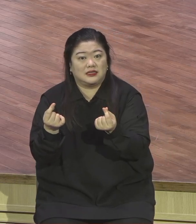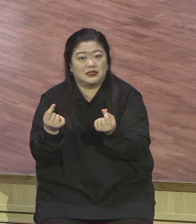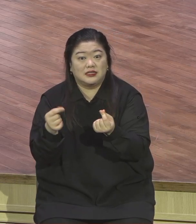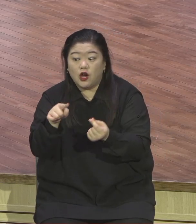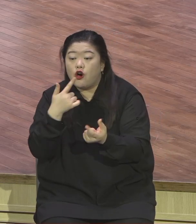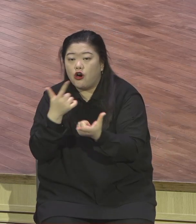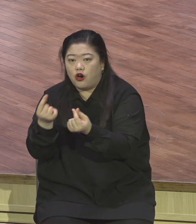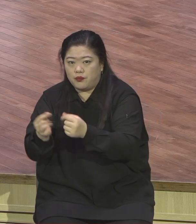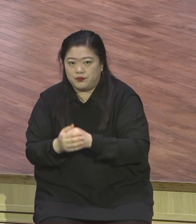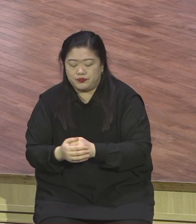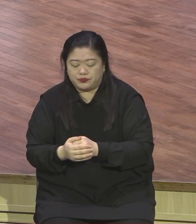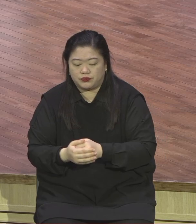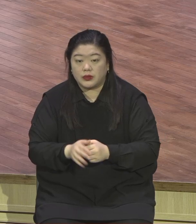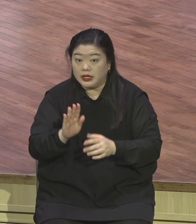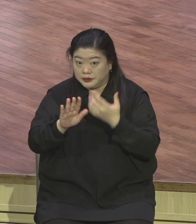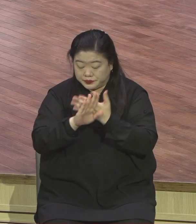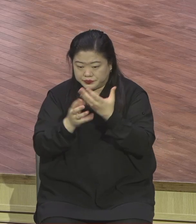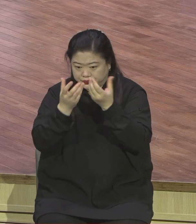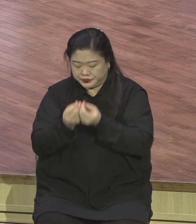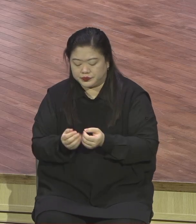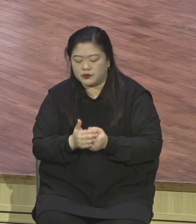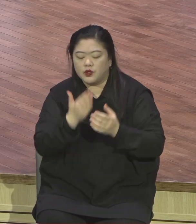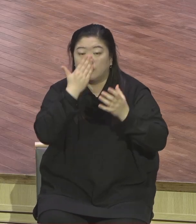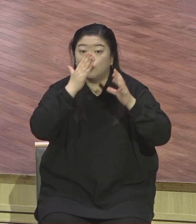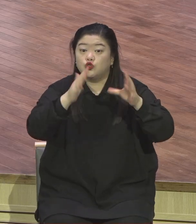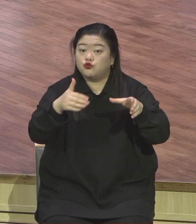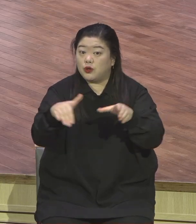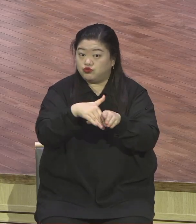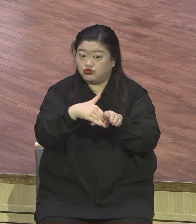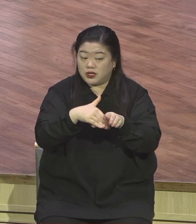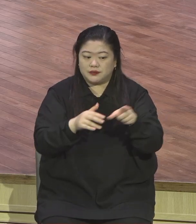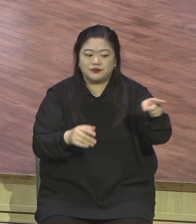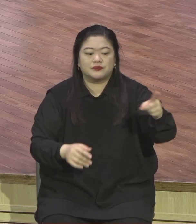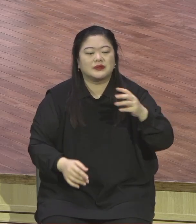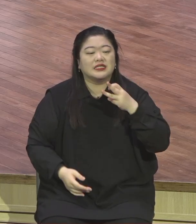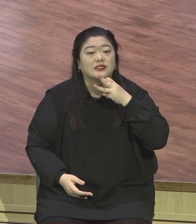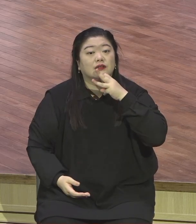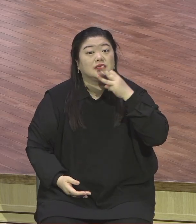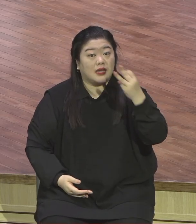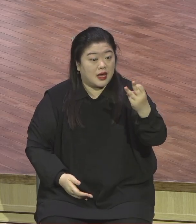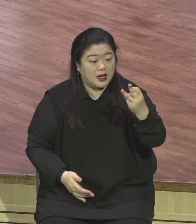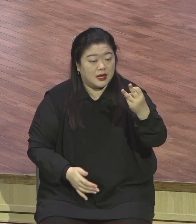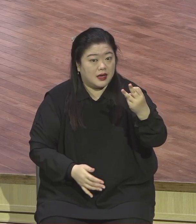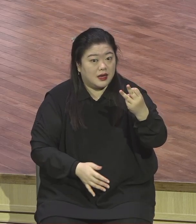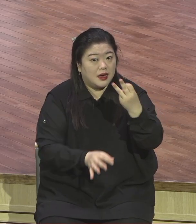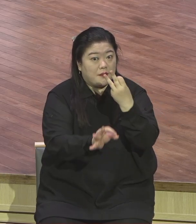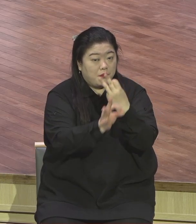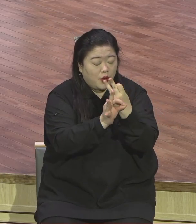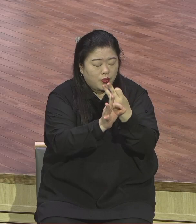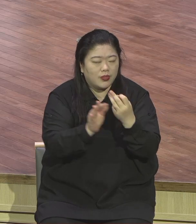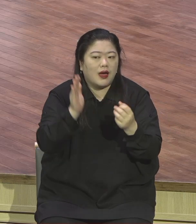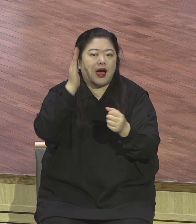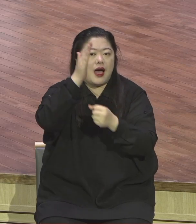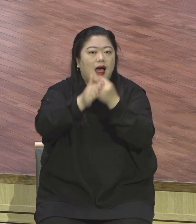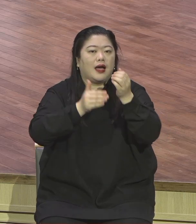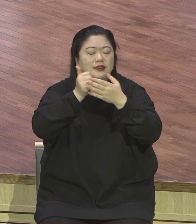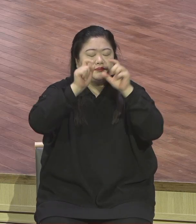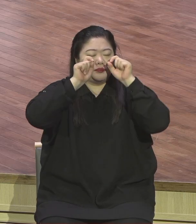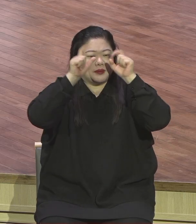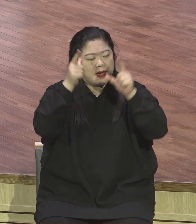그렇게 본 거예요. 하나님을 알 수 있다. 그래서 13세가 되면 성인식을 합니다. 이 성인식을 치르는데 거기서